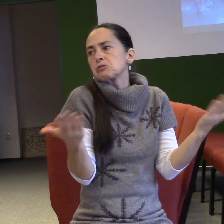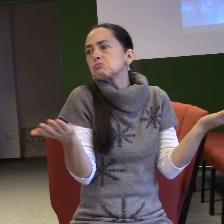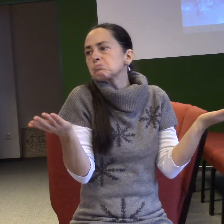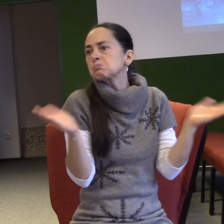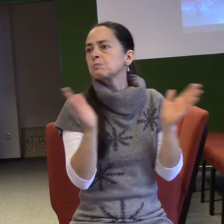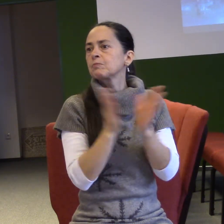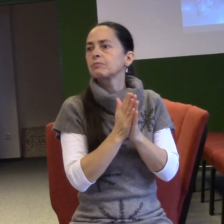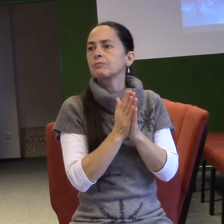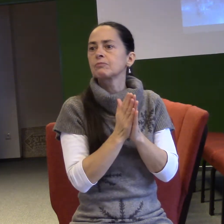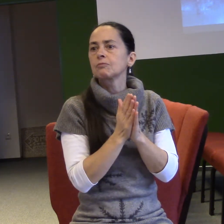Polovina.